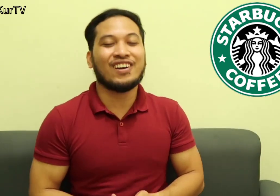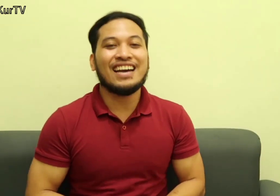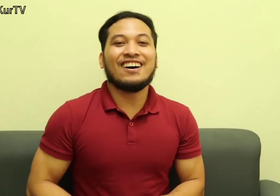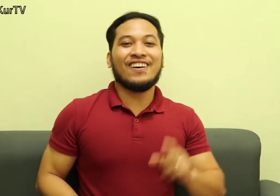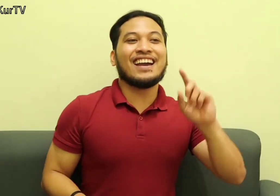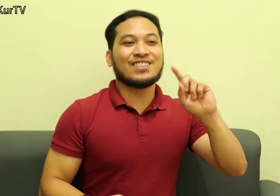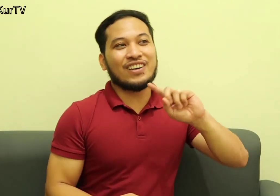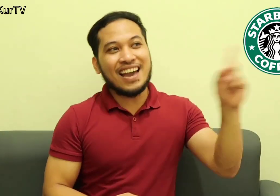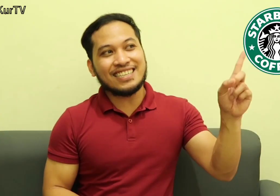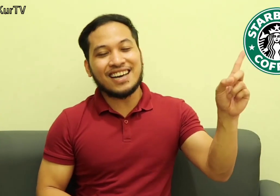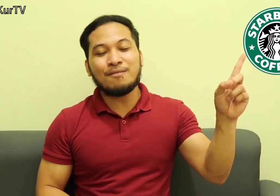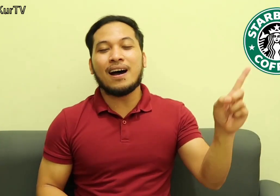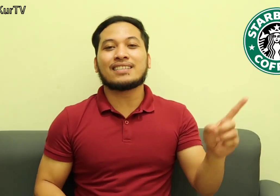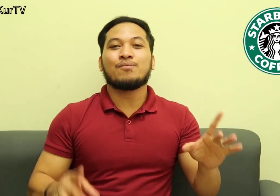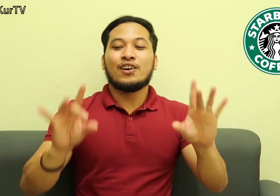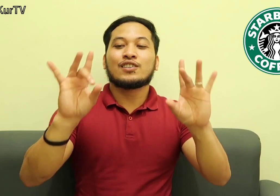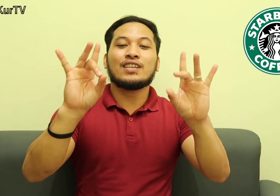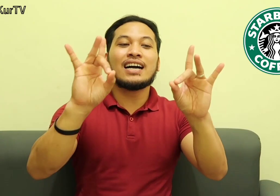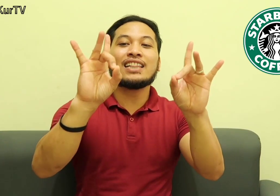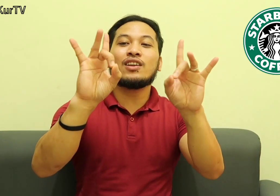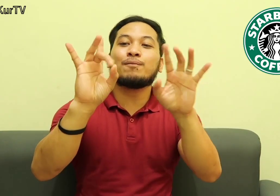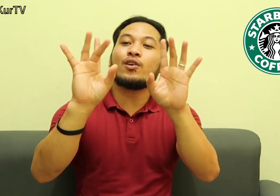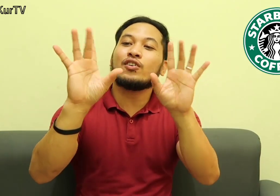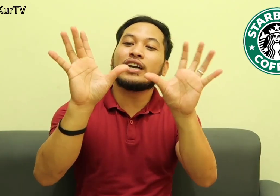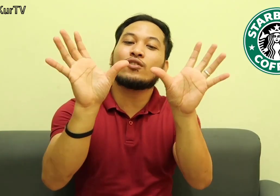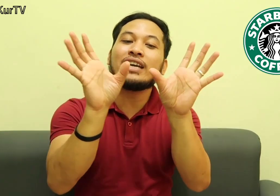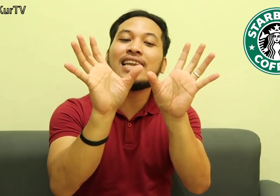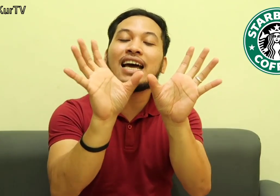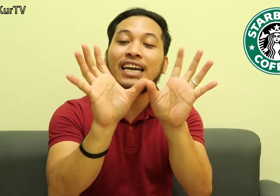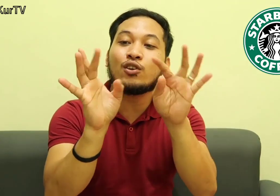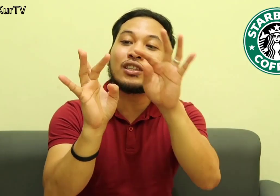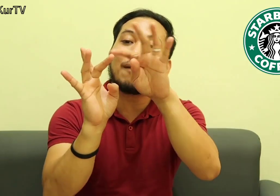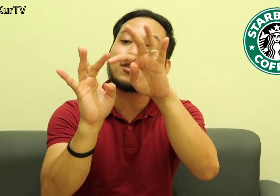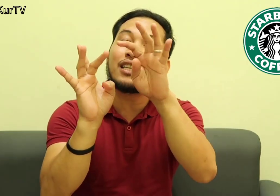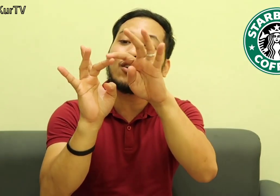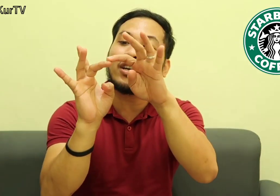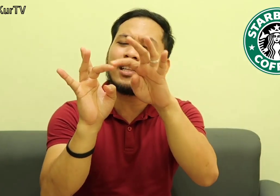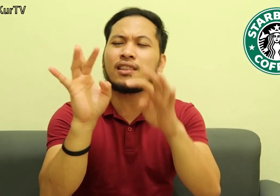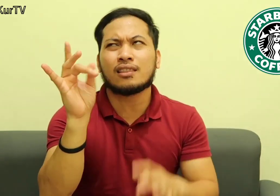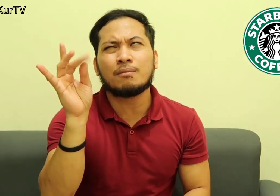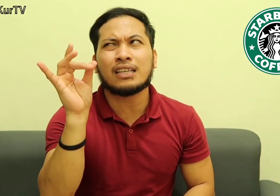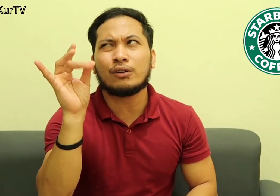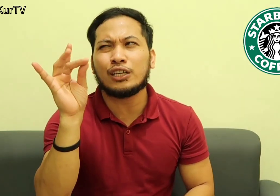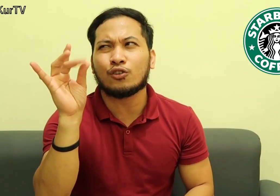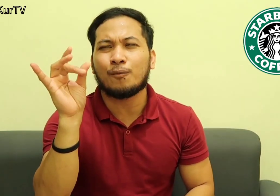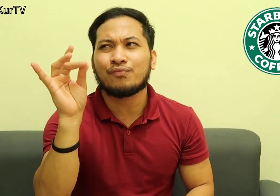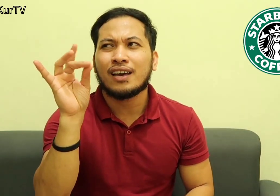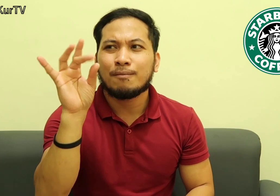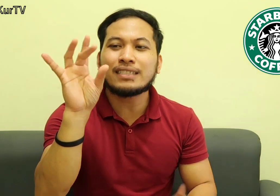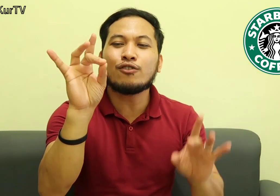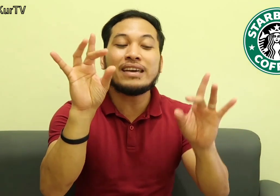Okay, so ayan Starbucks So, nakaganito lang po kayo Itong hinlalaki nyo Tapos itong hin Anong patawag dito? Basta yung